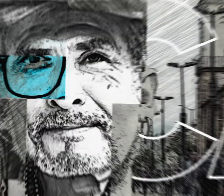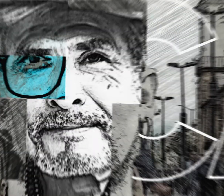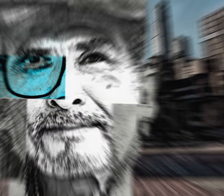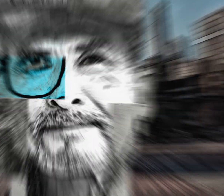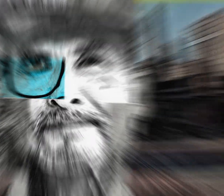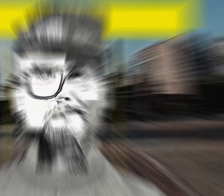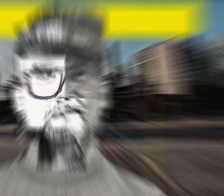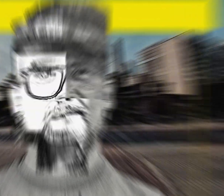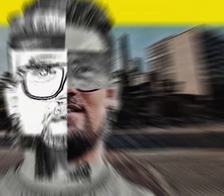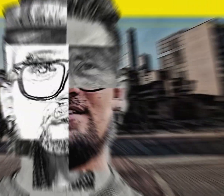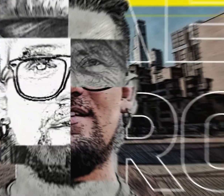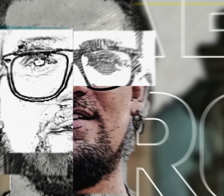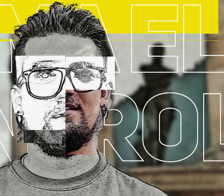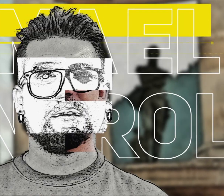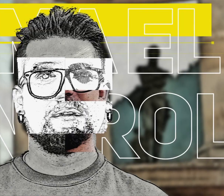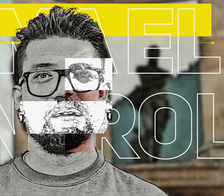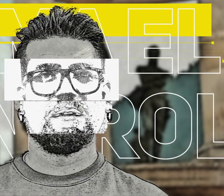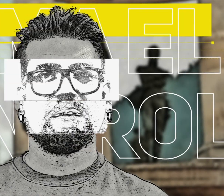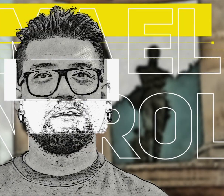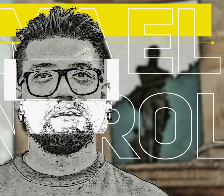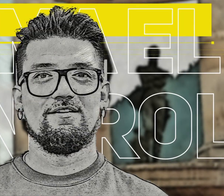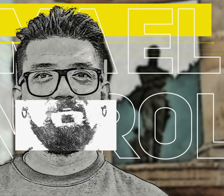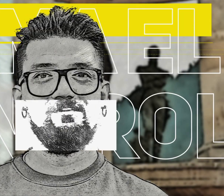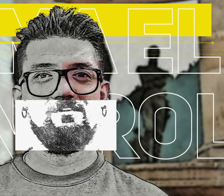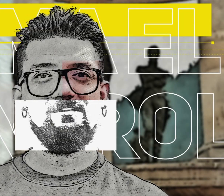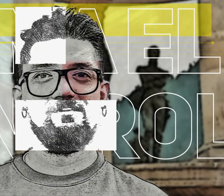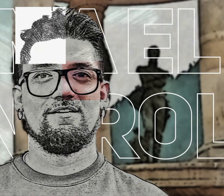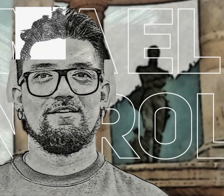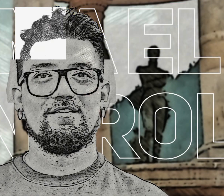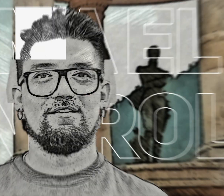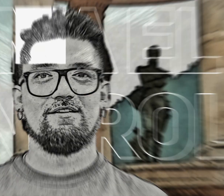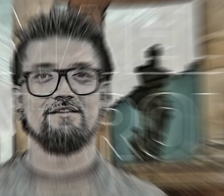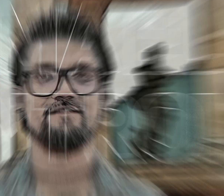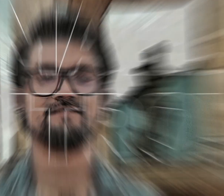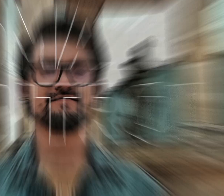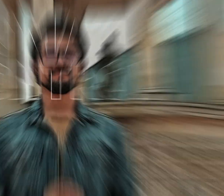Este contenido es financiado con del Fondo